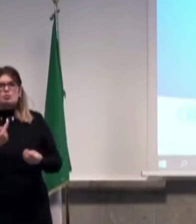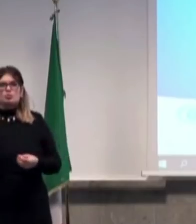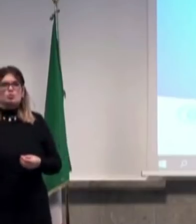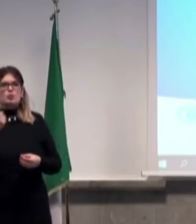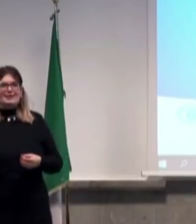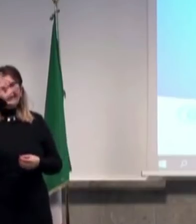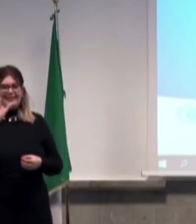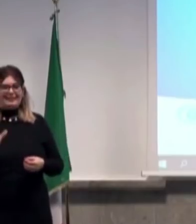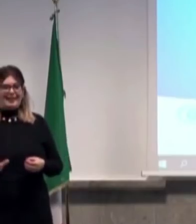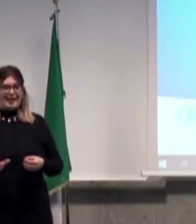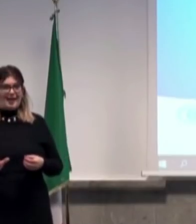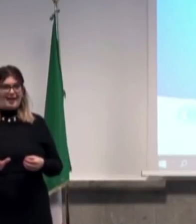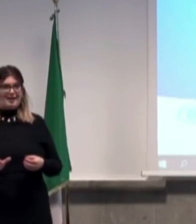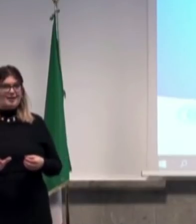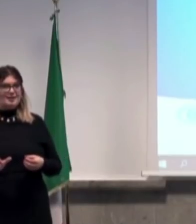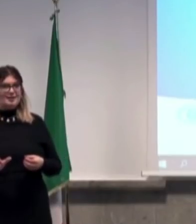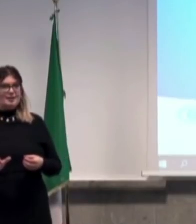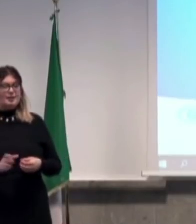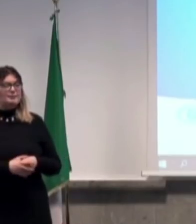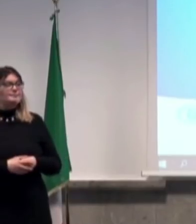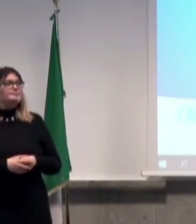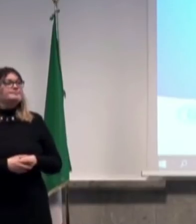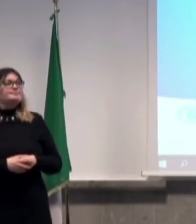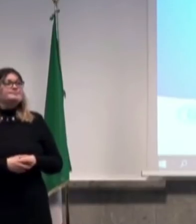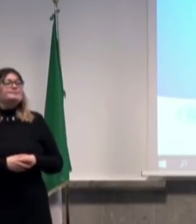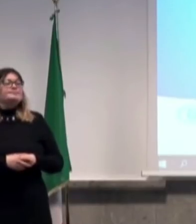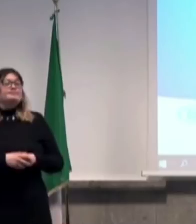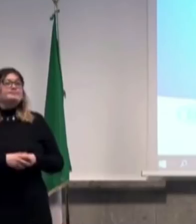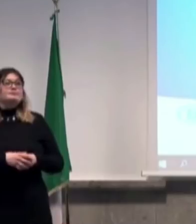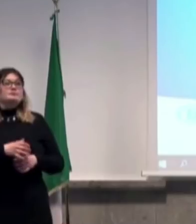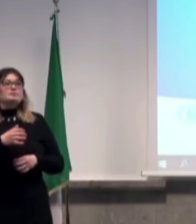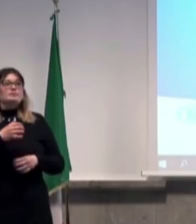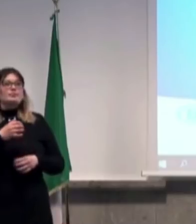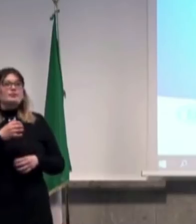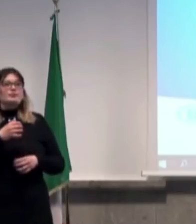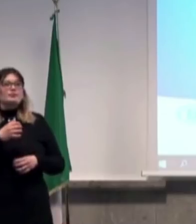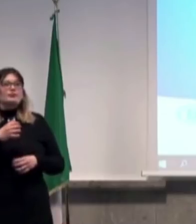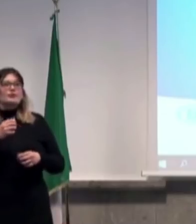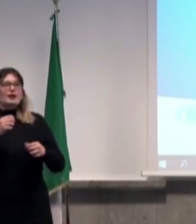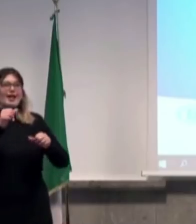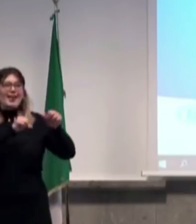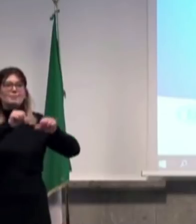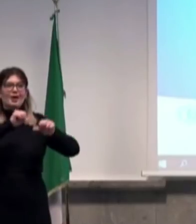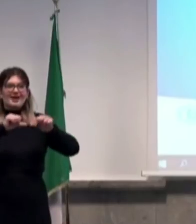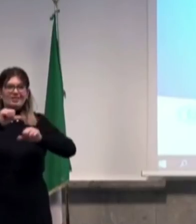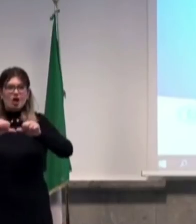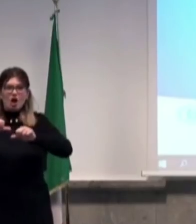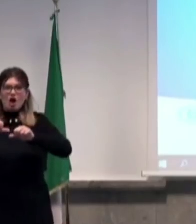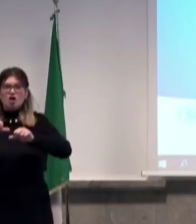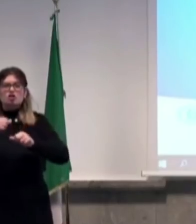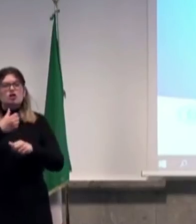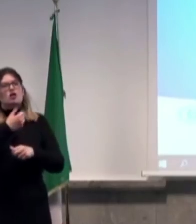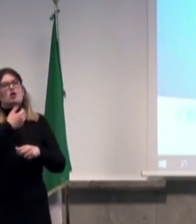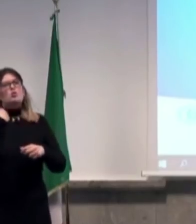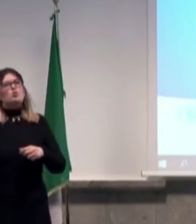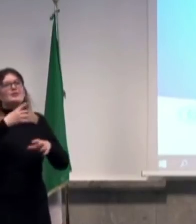in tutto il paese con un numero di laboratori che sono impegnati